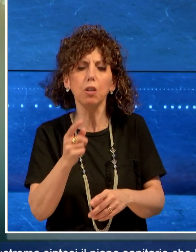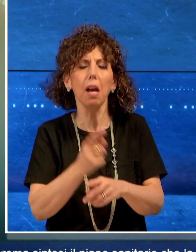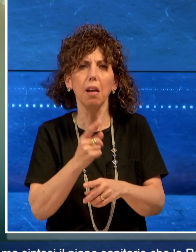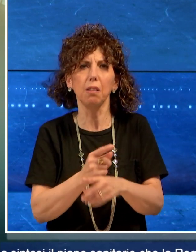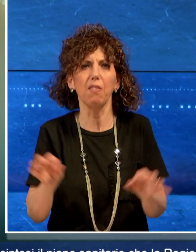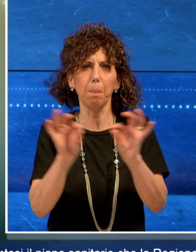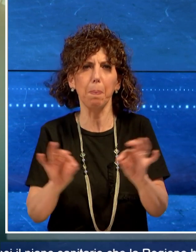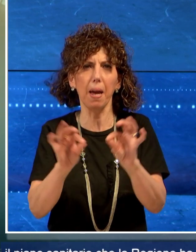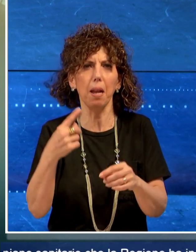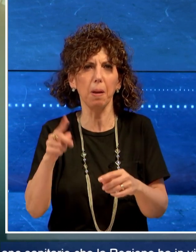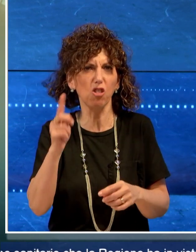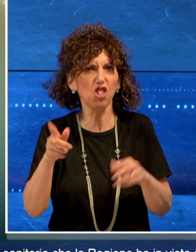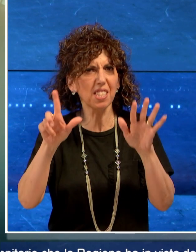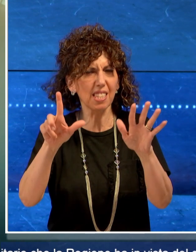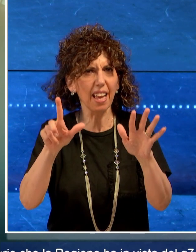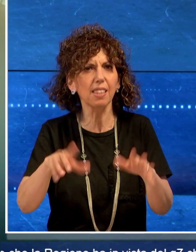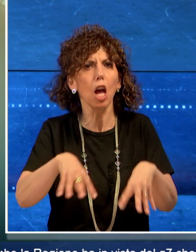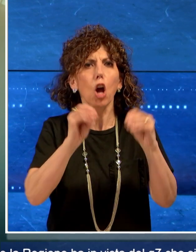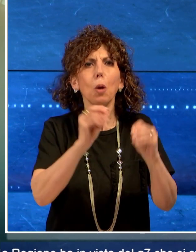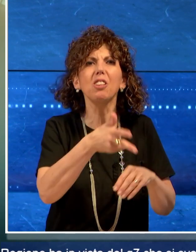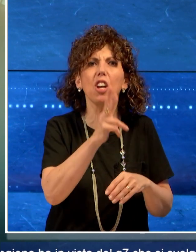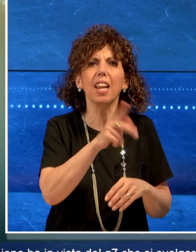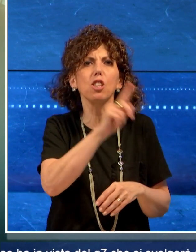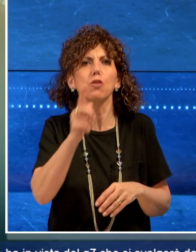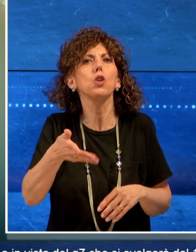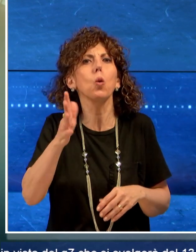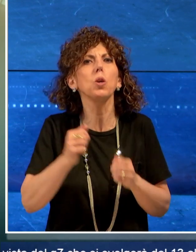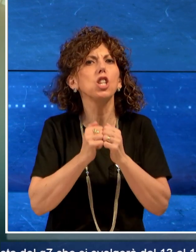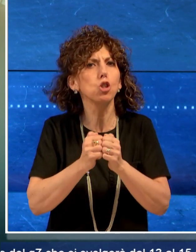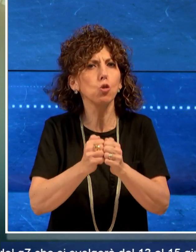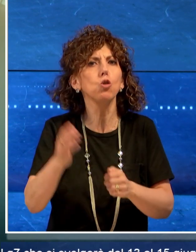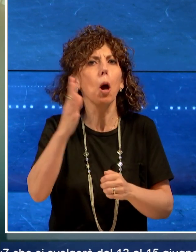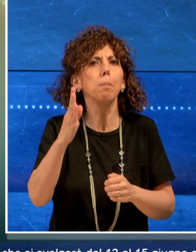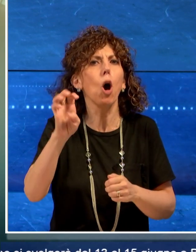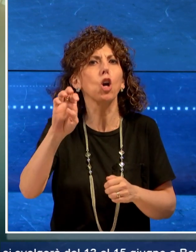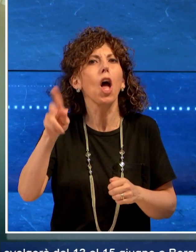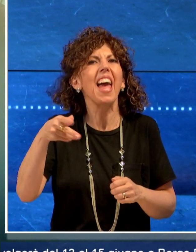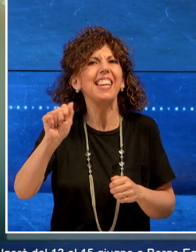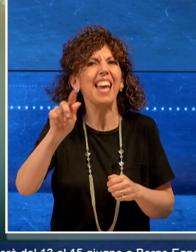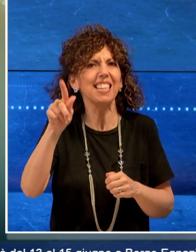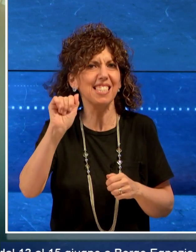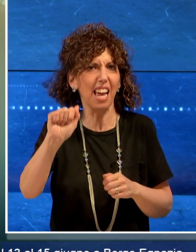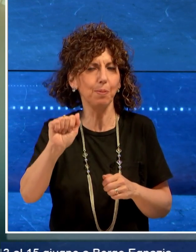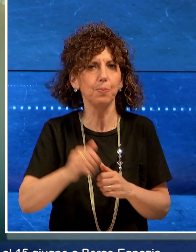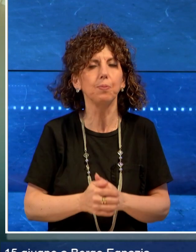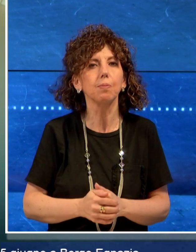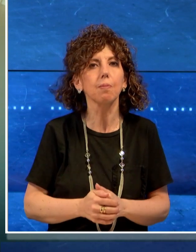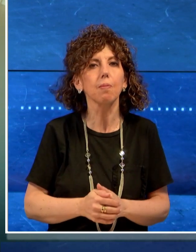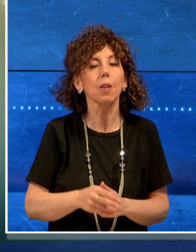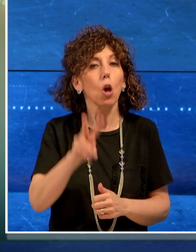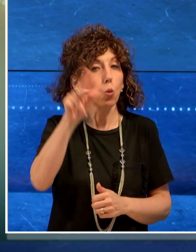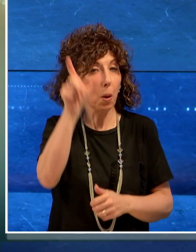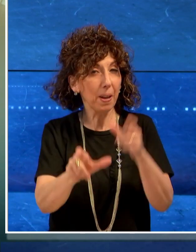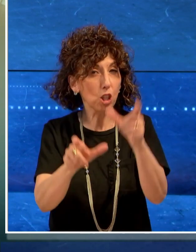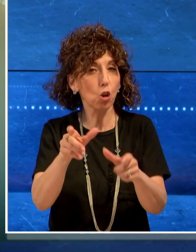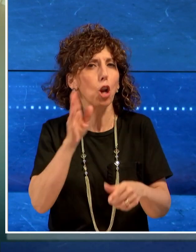del G7 che si svolgerà dal 13 al 15 giugno a Borgo e Ignazia. Due persone, un